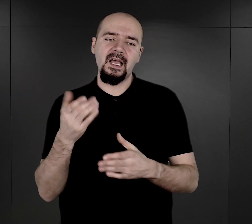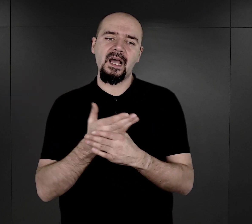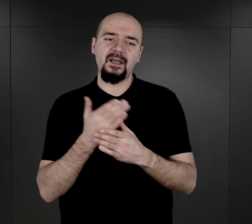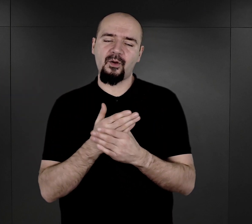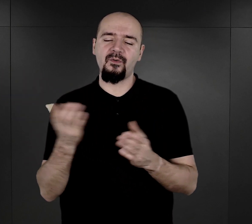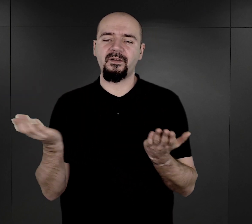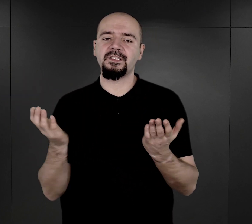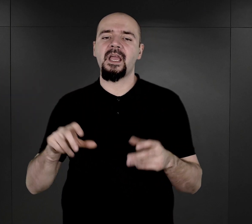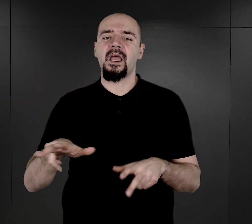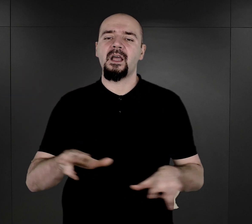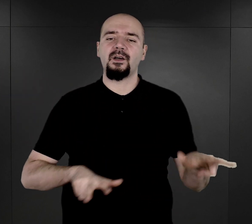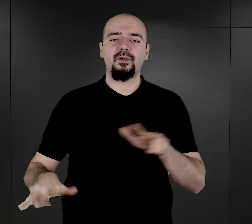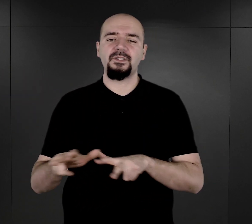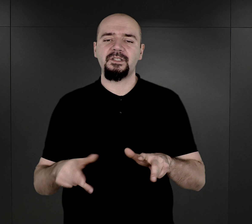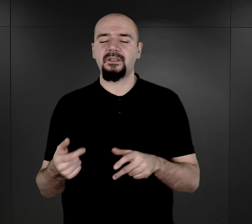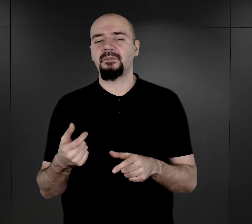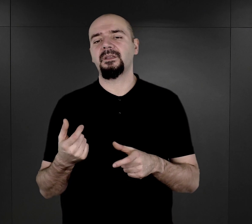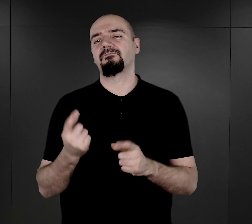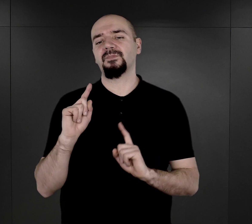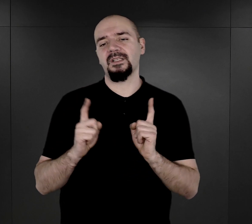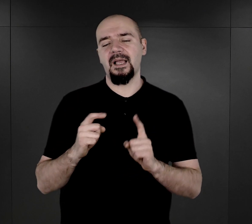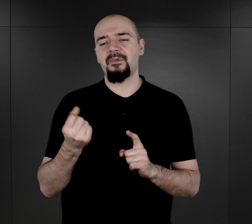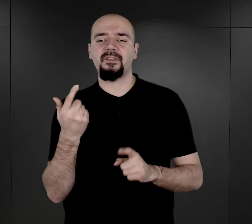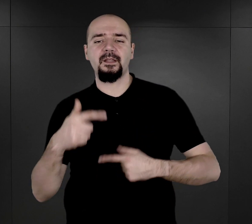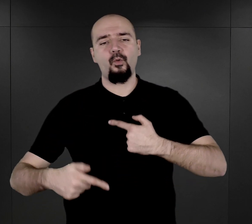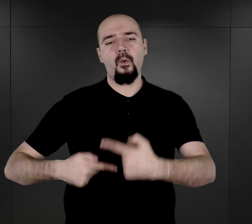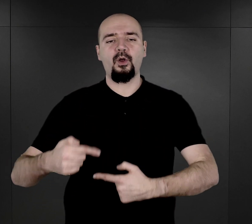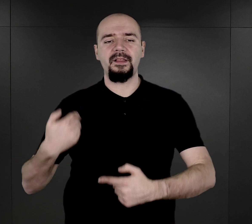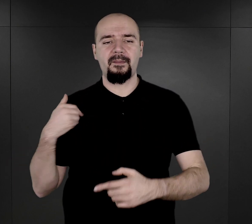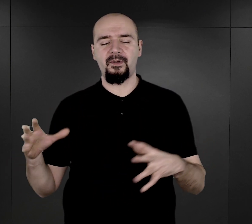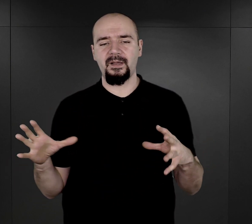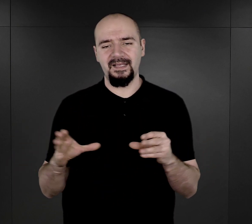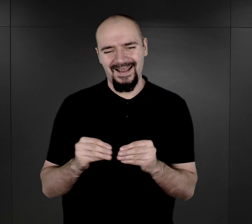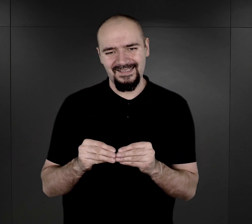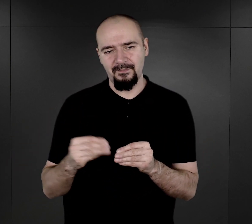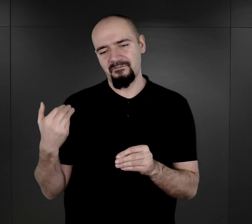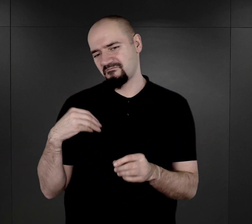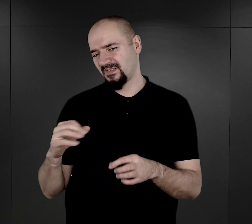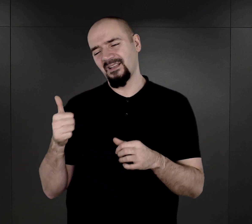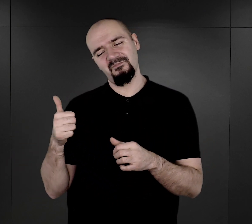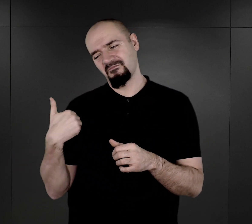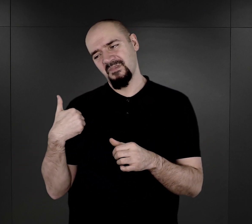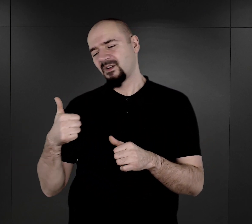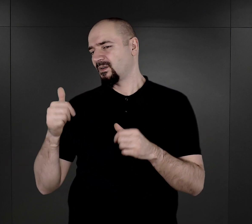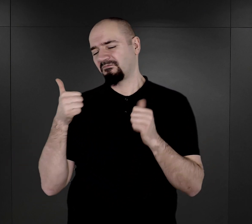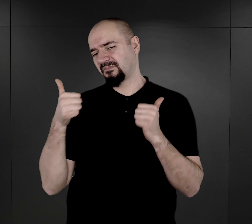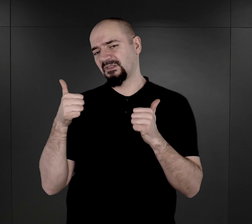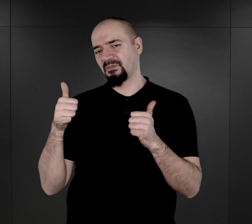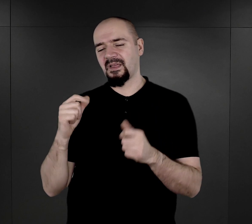rodziny czasami w kilku pokoleniach przebywały razem, stał się świetną okazją do tego, żeby